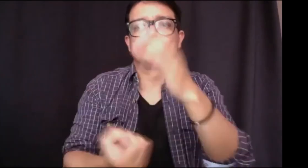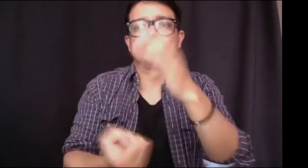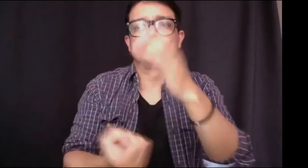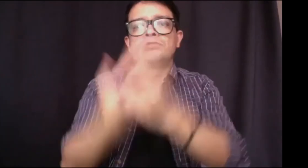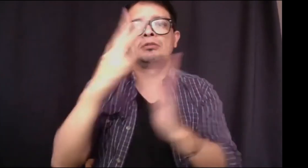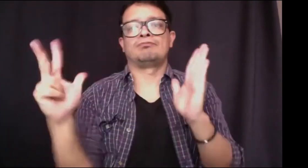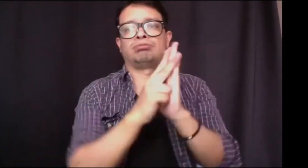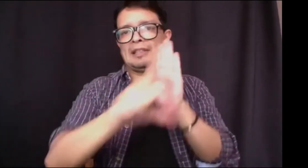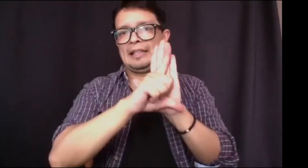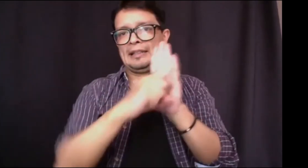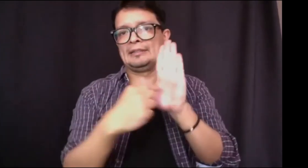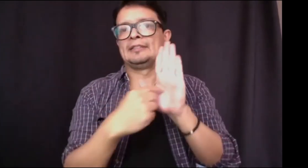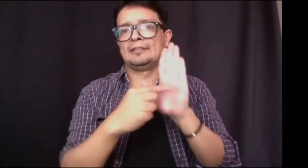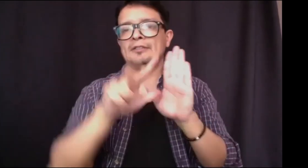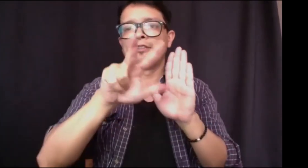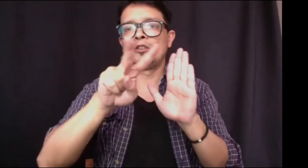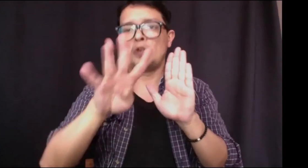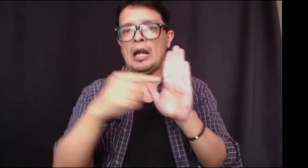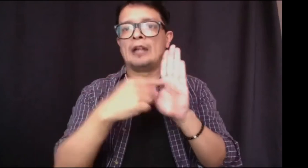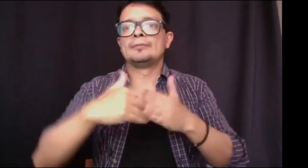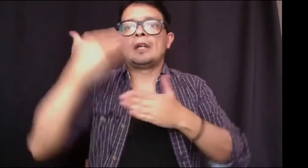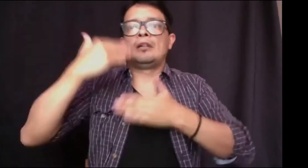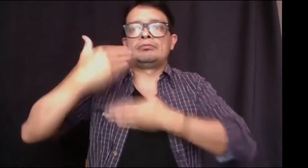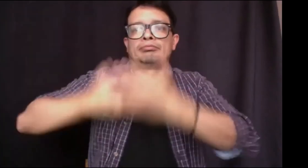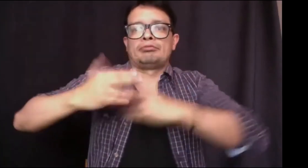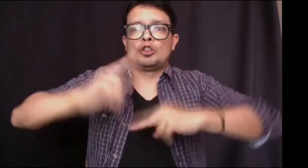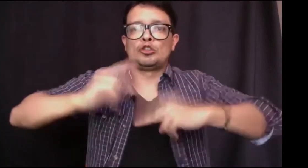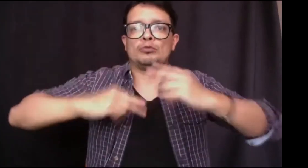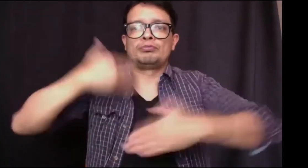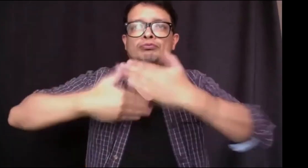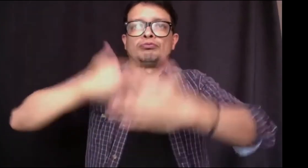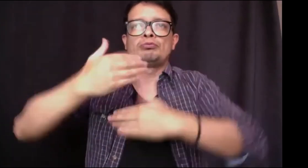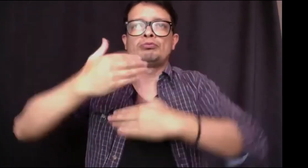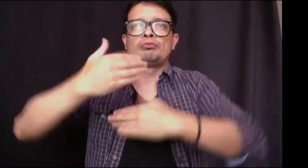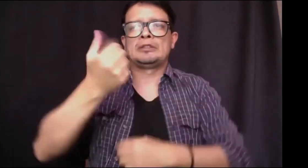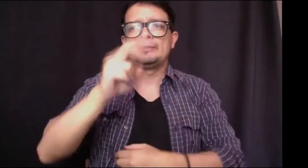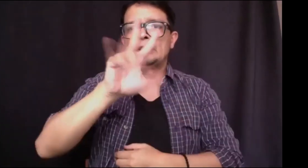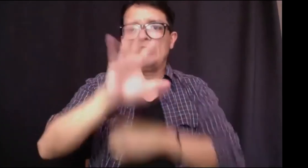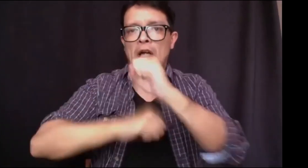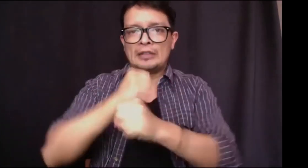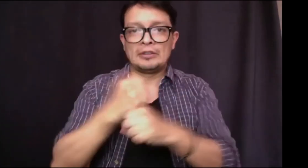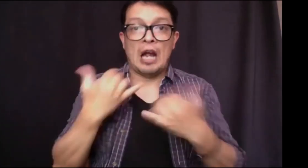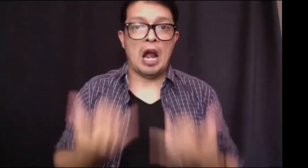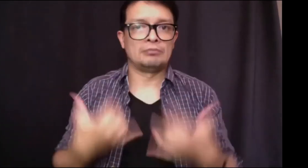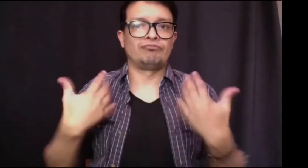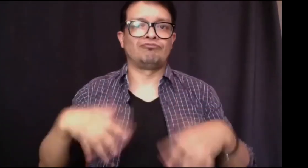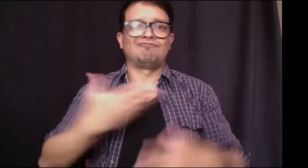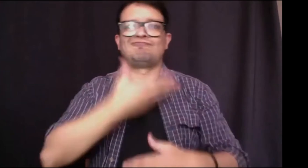las acciones de los sordos han logrado muchas cosas importantes a nivel de legislación han construido muchos procesos